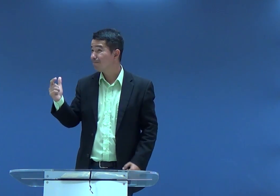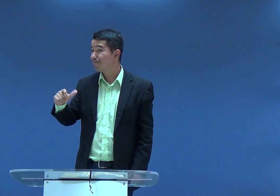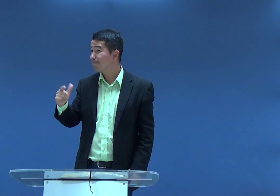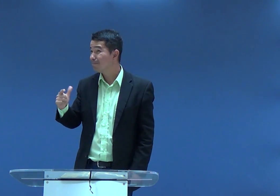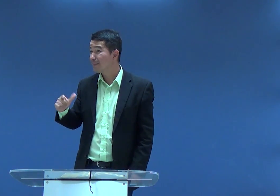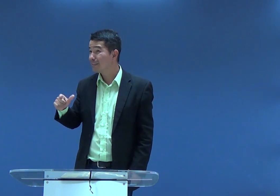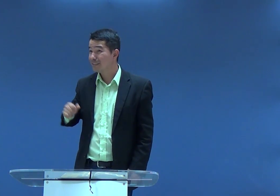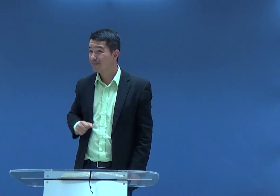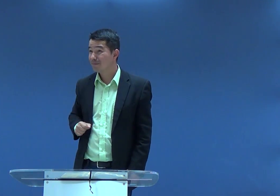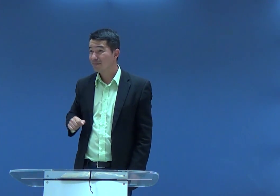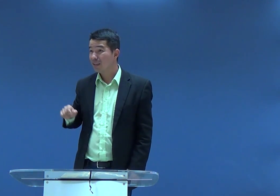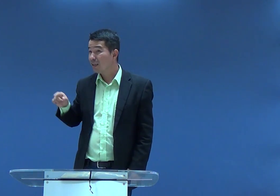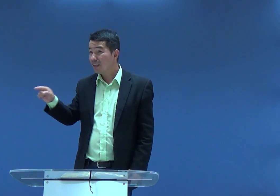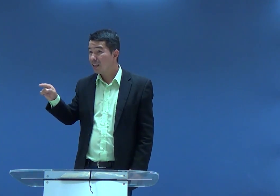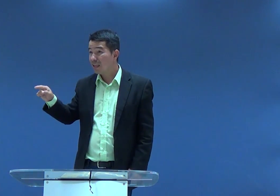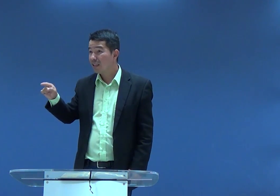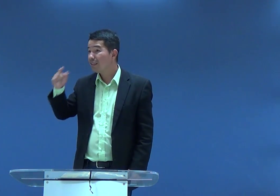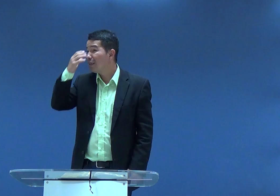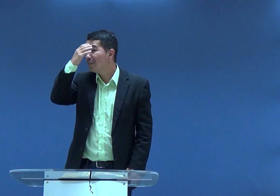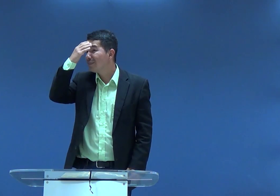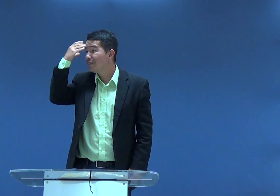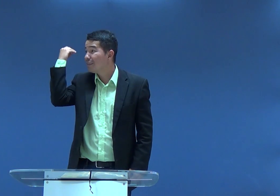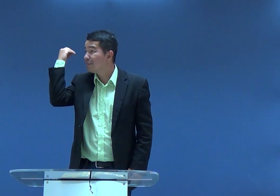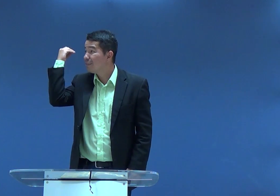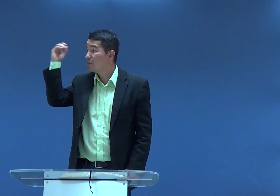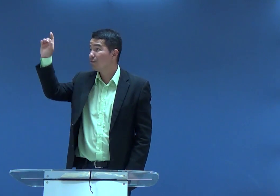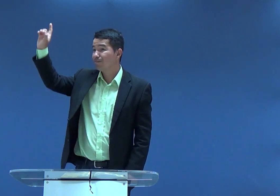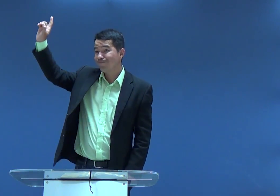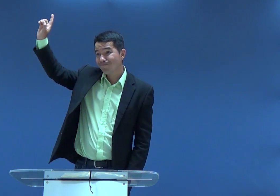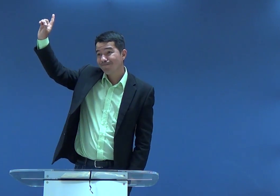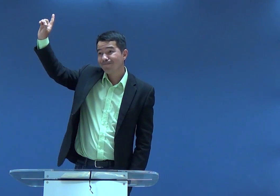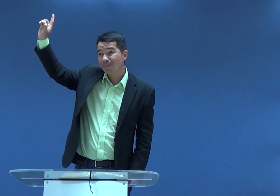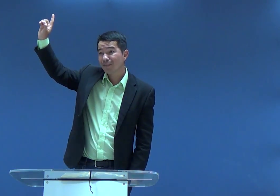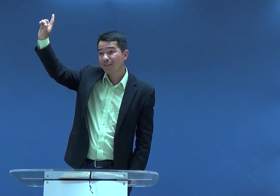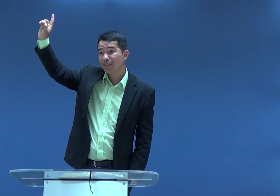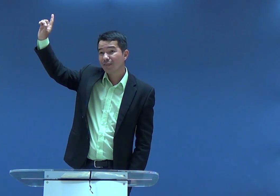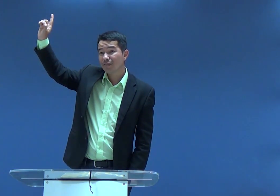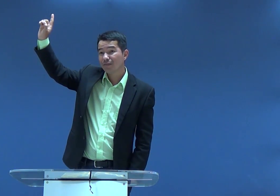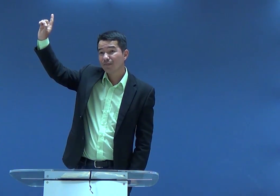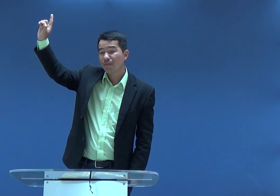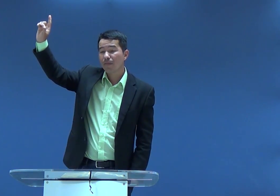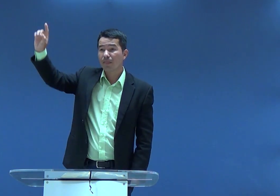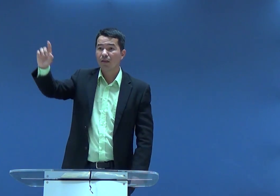Ele não teve certeza do que ele estava fazendo, ele não foi correto na sua escolha, ele acabou se esquecendo de Deus.